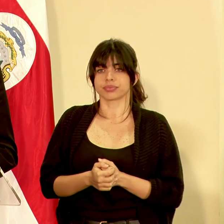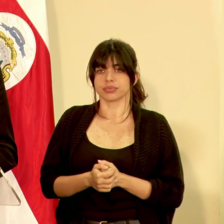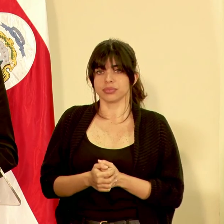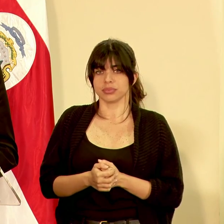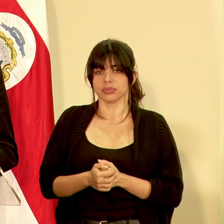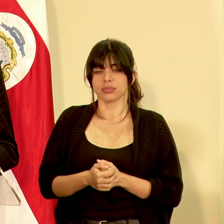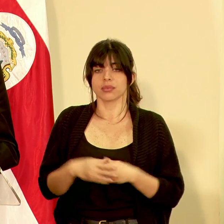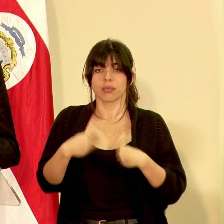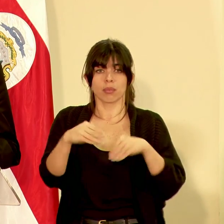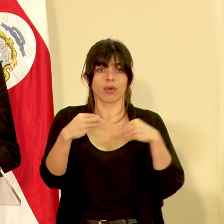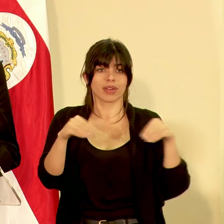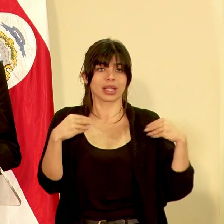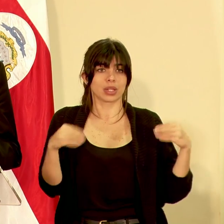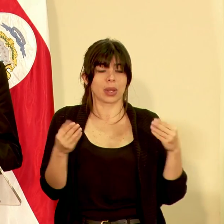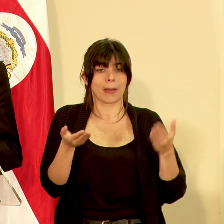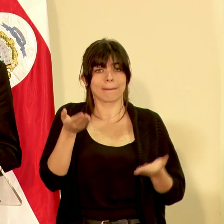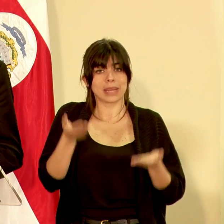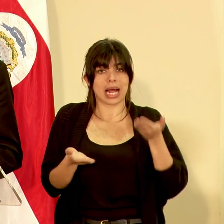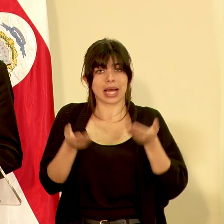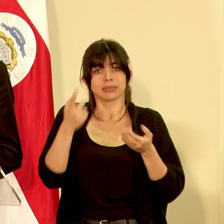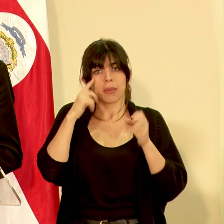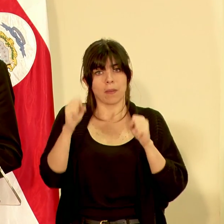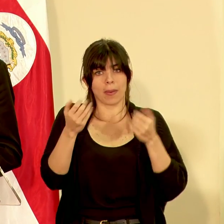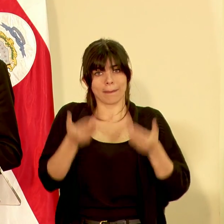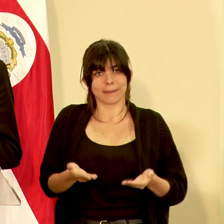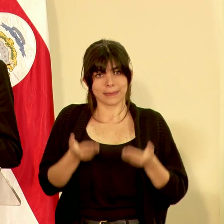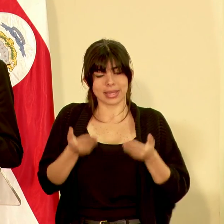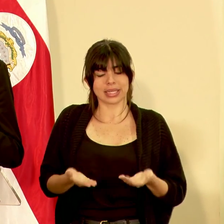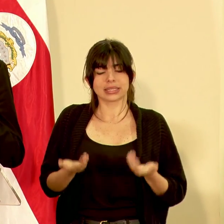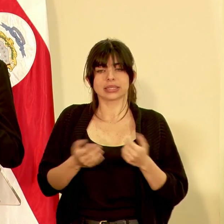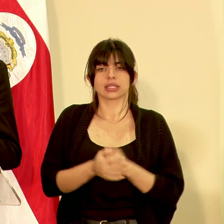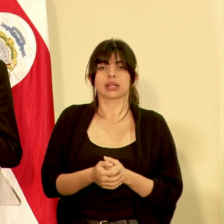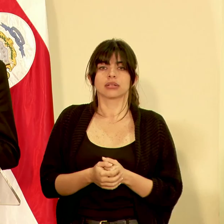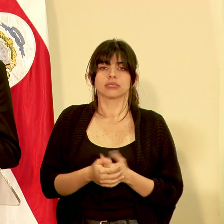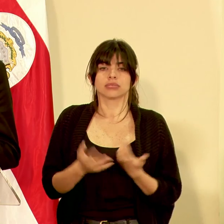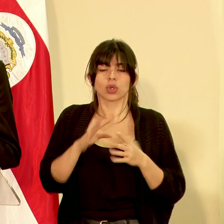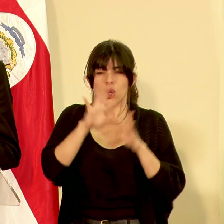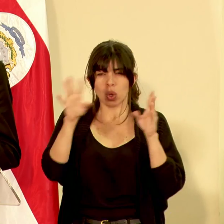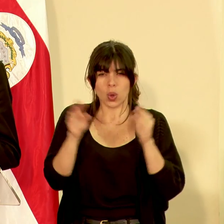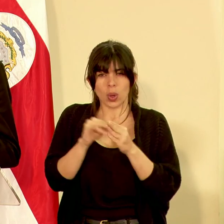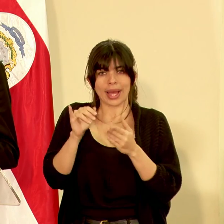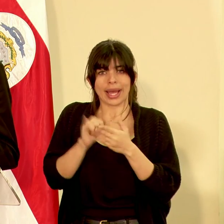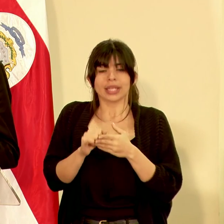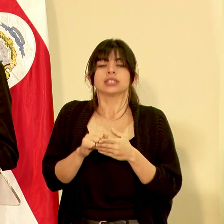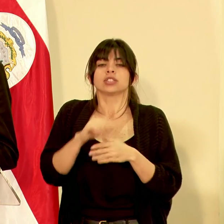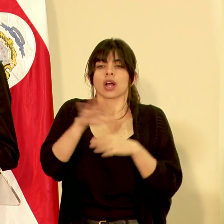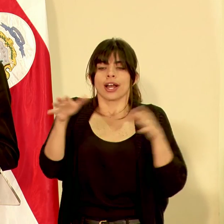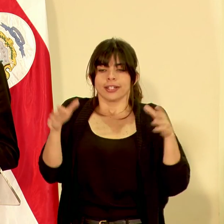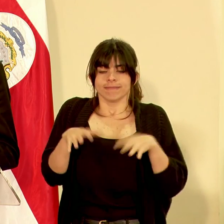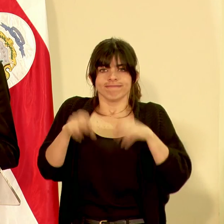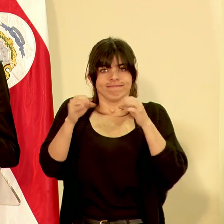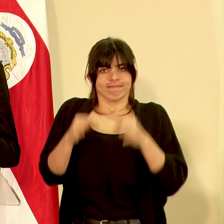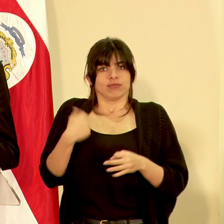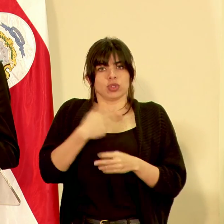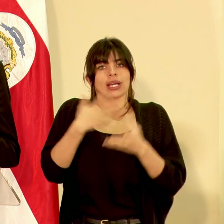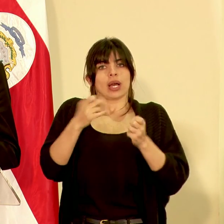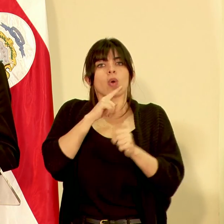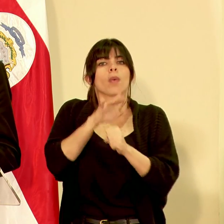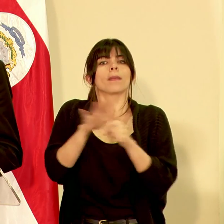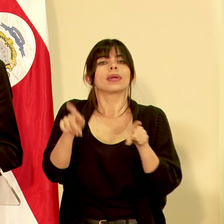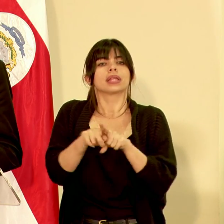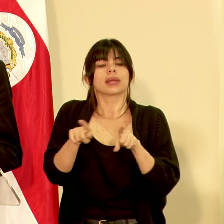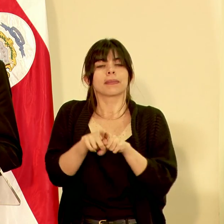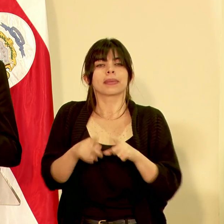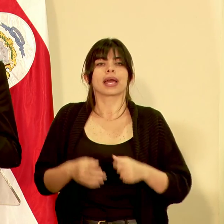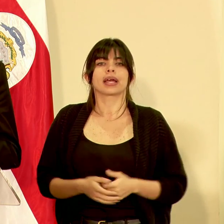los proveedores de balanzas para poder hacer el pesado de ahí es donde se ha tomado la decisión que nosotros queremos cumplir también